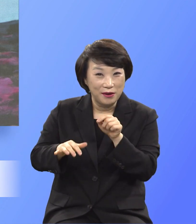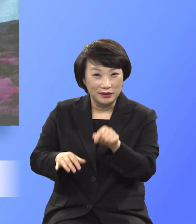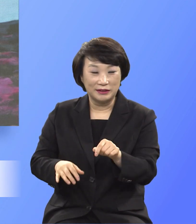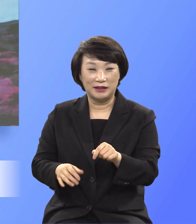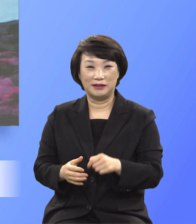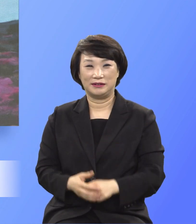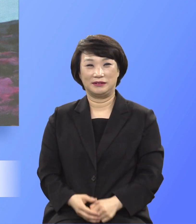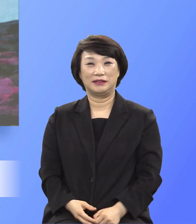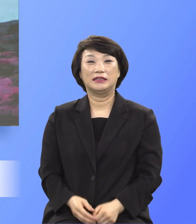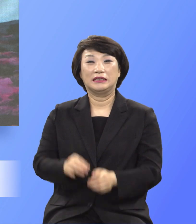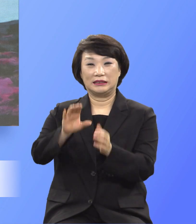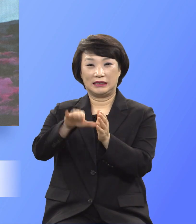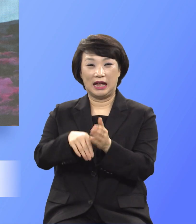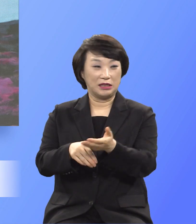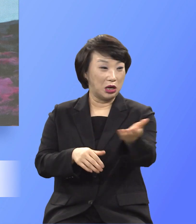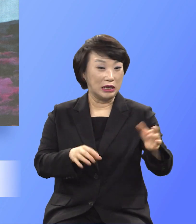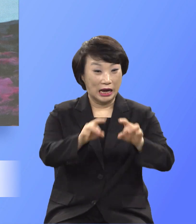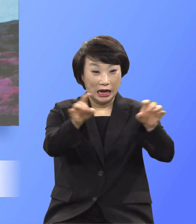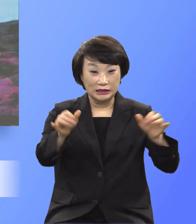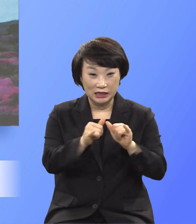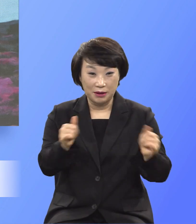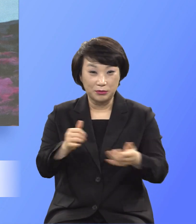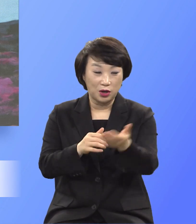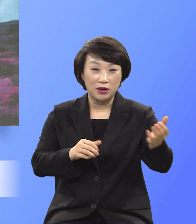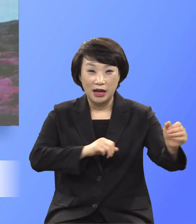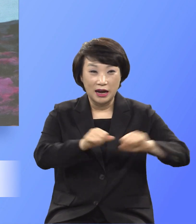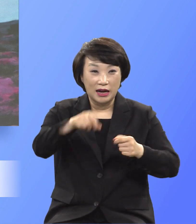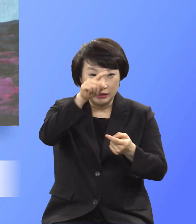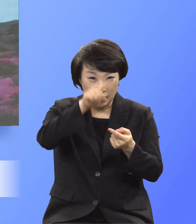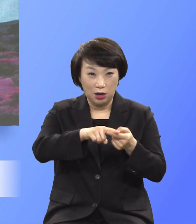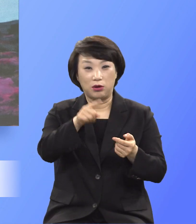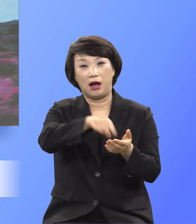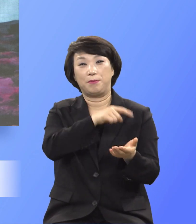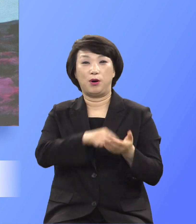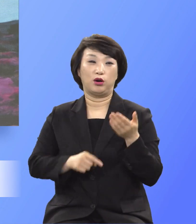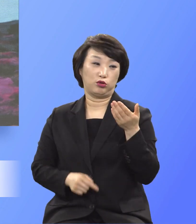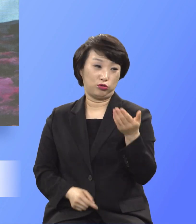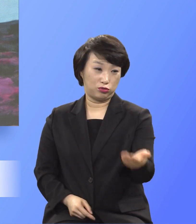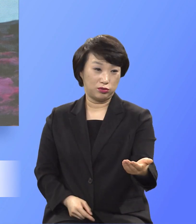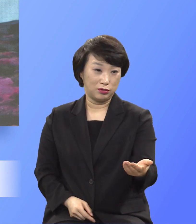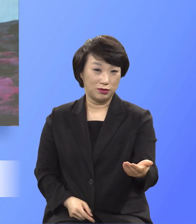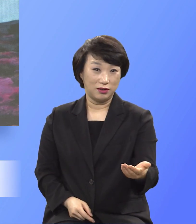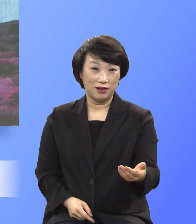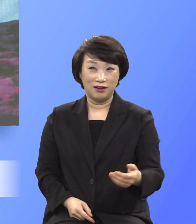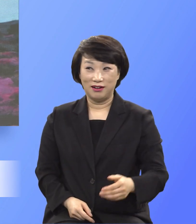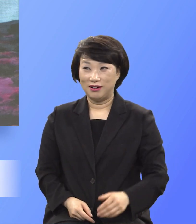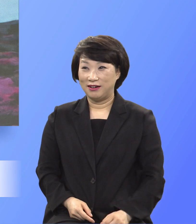그때 각 사람의 행한 대로 갚으리라 인자가